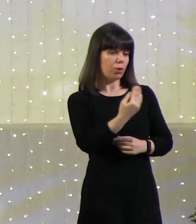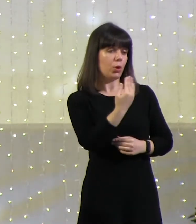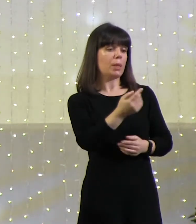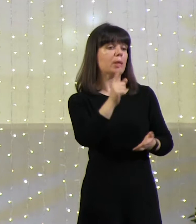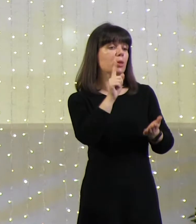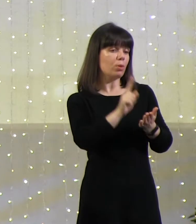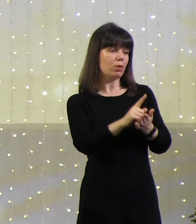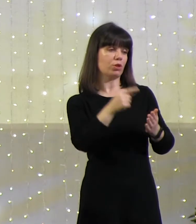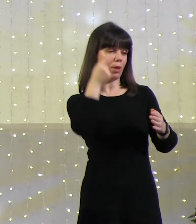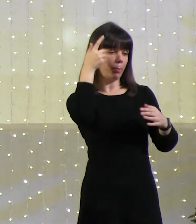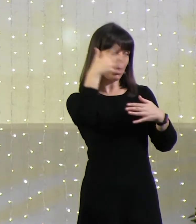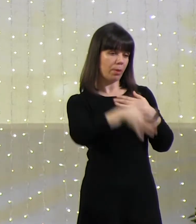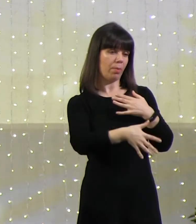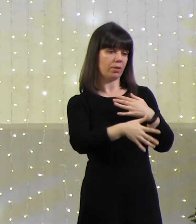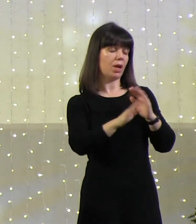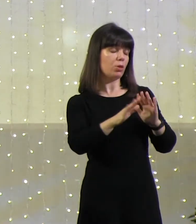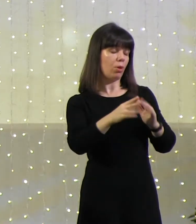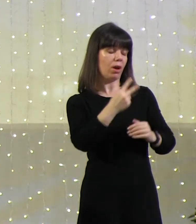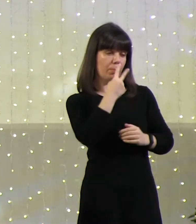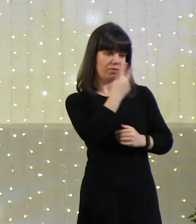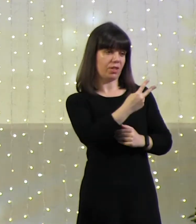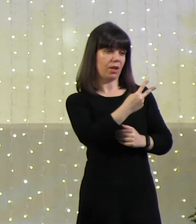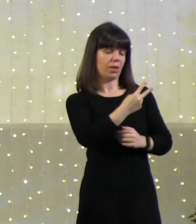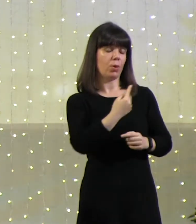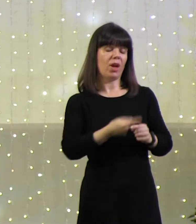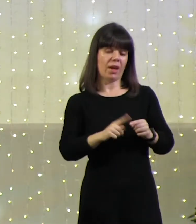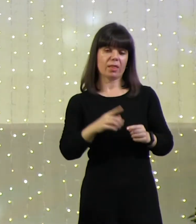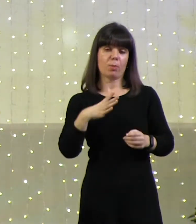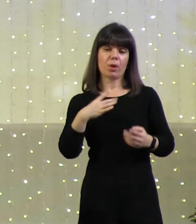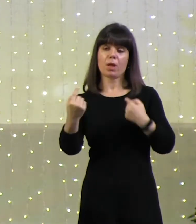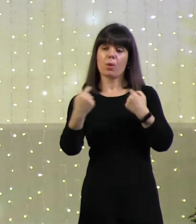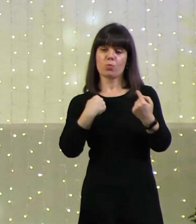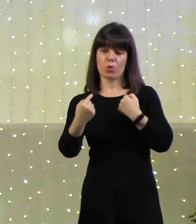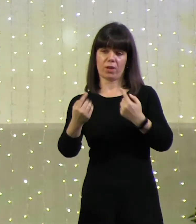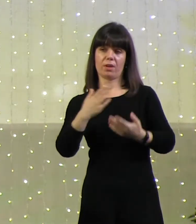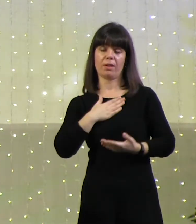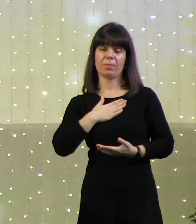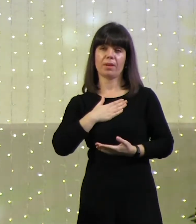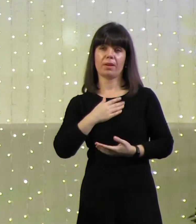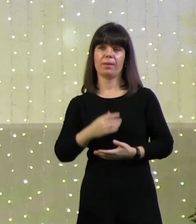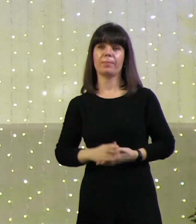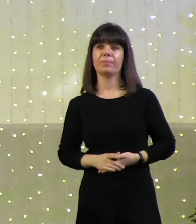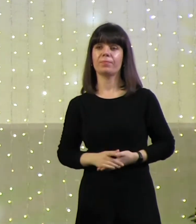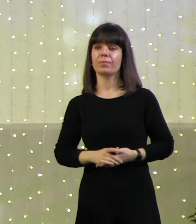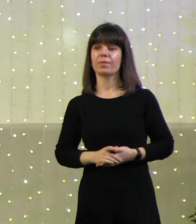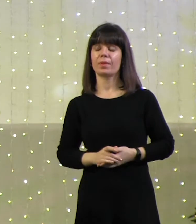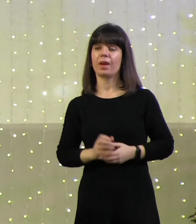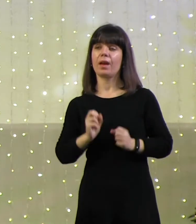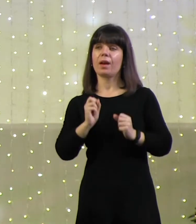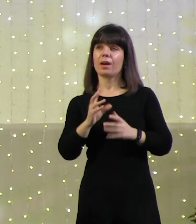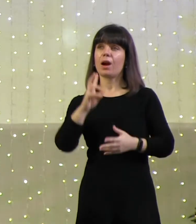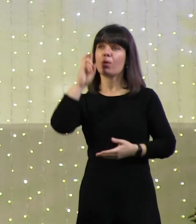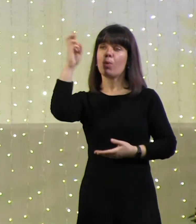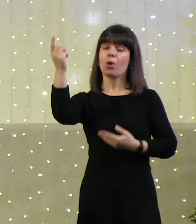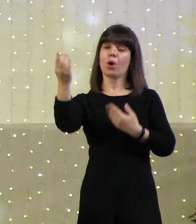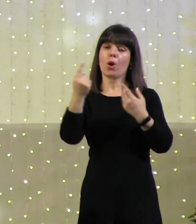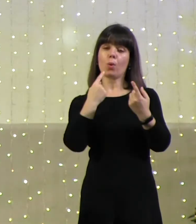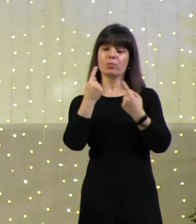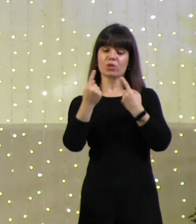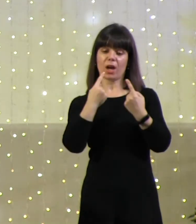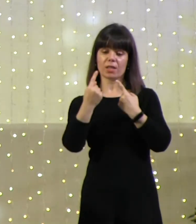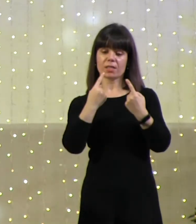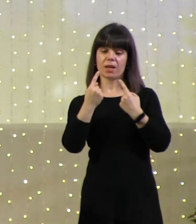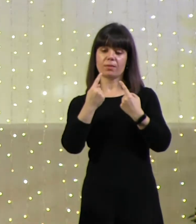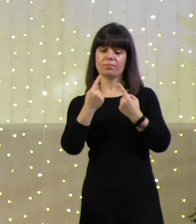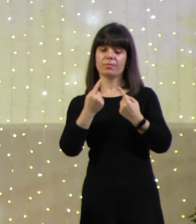Это были муки. Просто мучительно. Как Бог общался с представителями